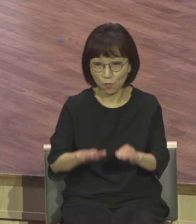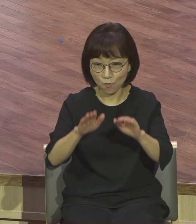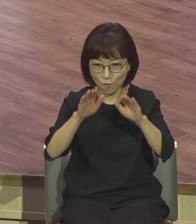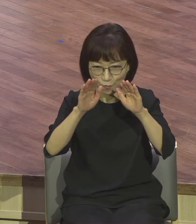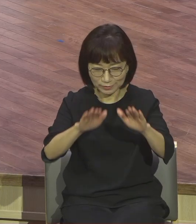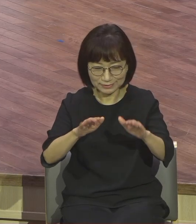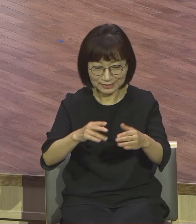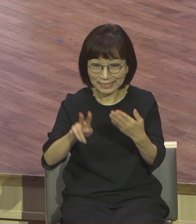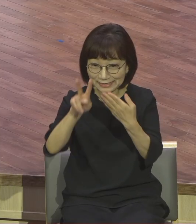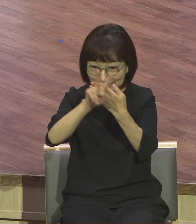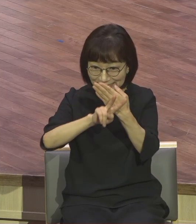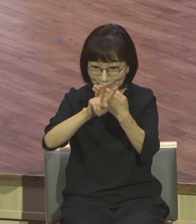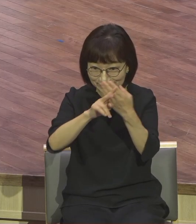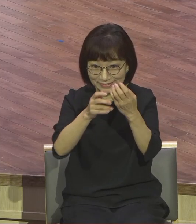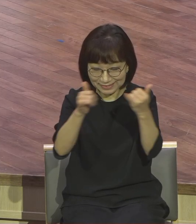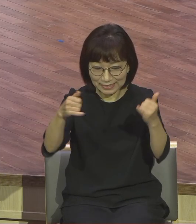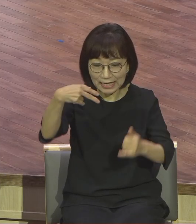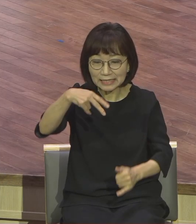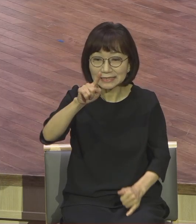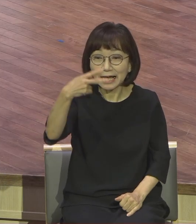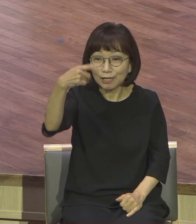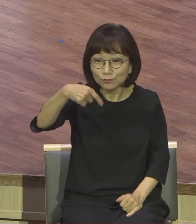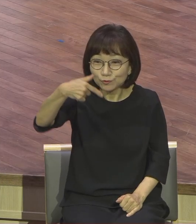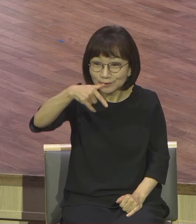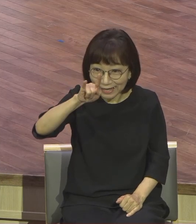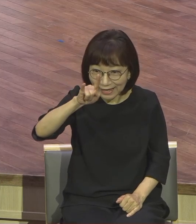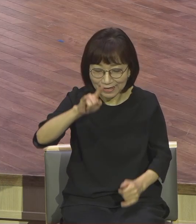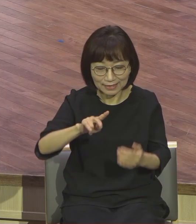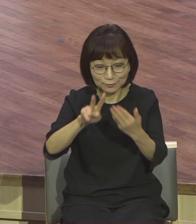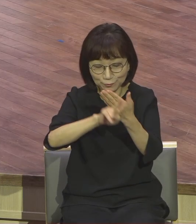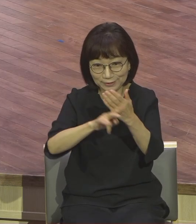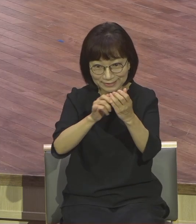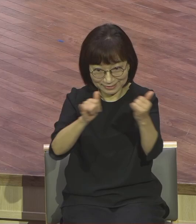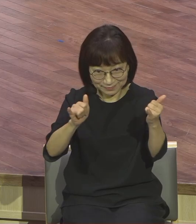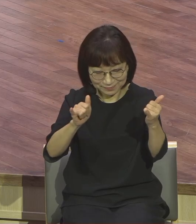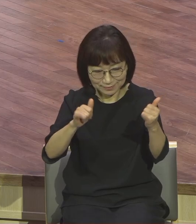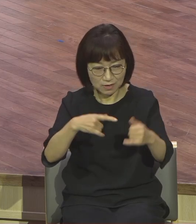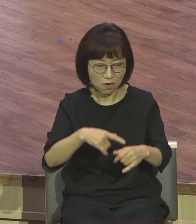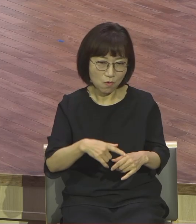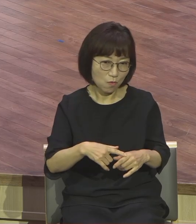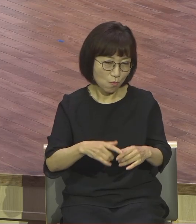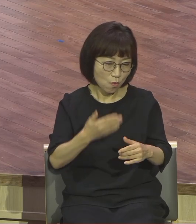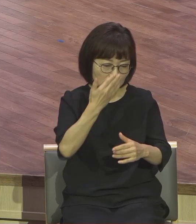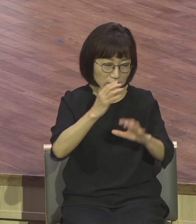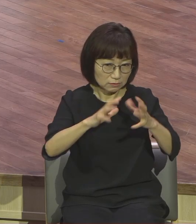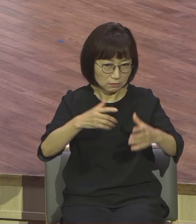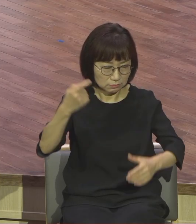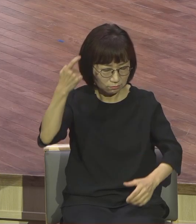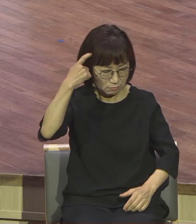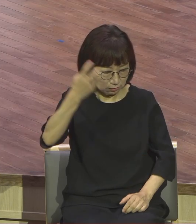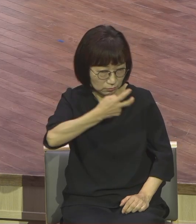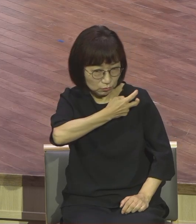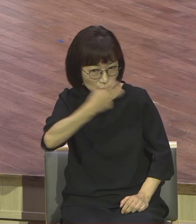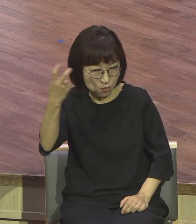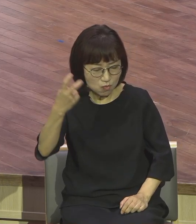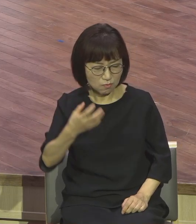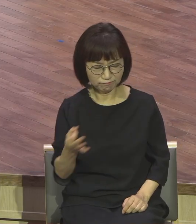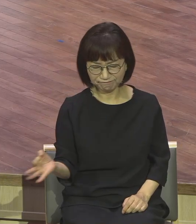사두개인들도 유대사회에서는 뭐요. 지식인입니다. 엘리트입니다. 권력이 있습니다. 돈이 있는. 이